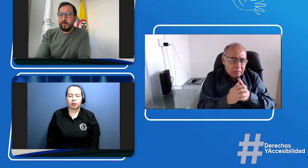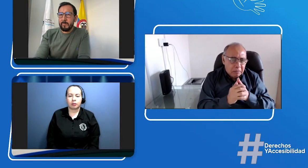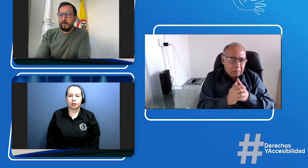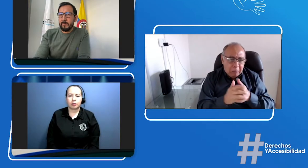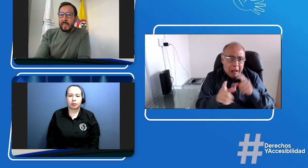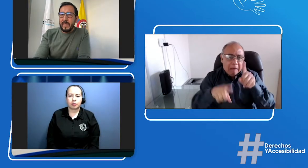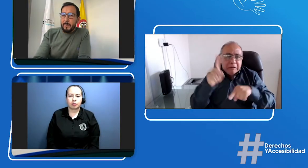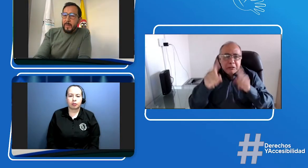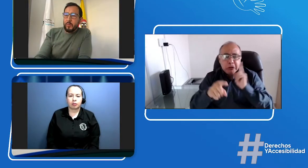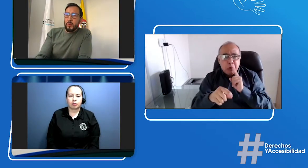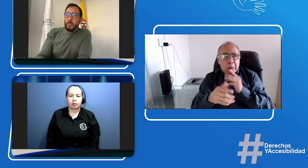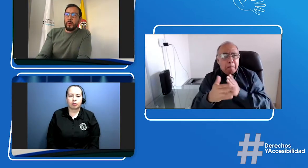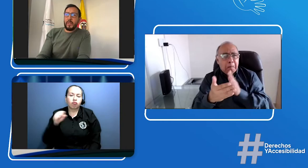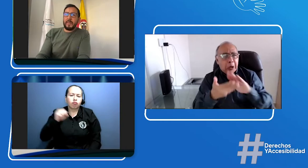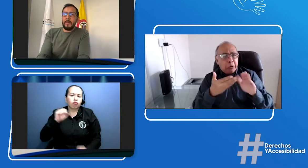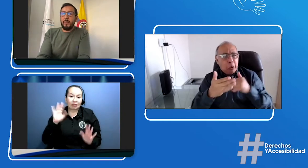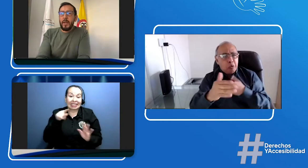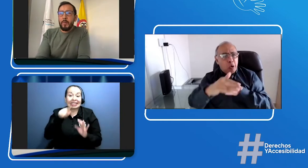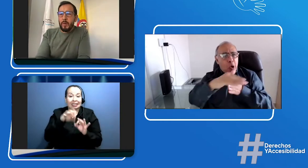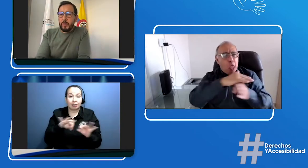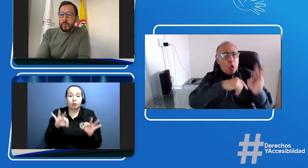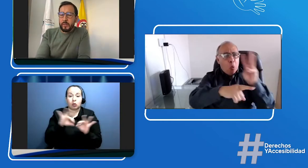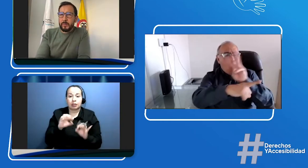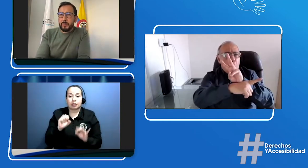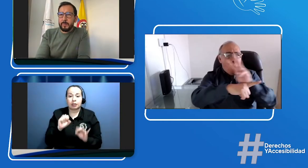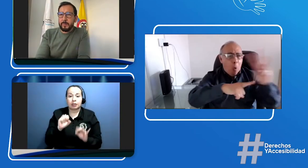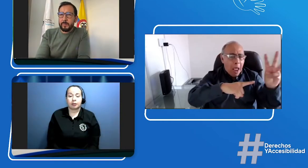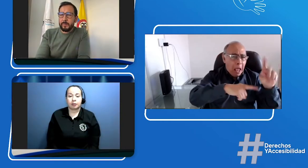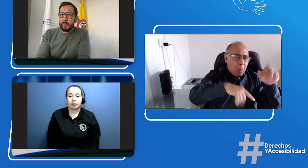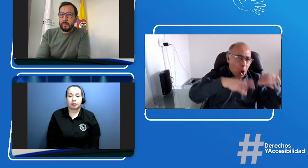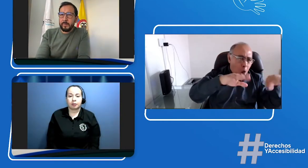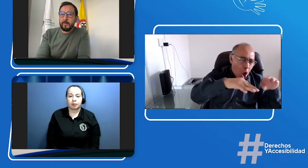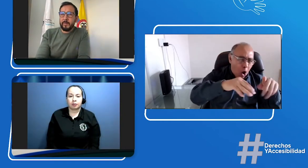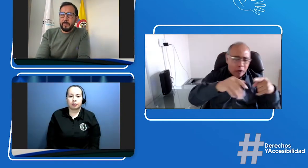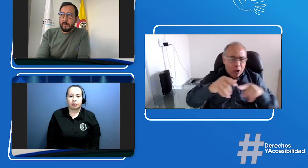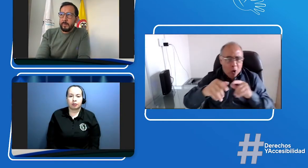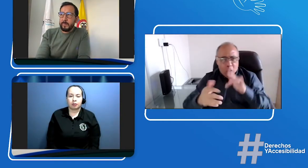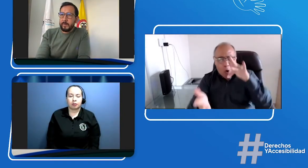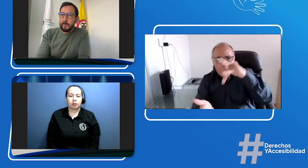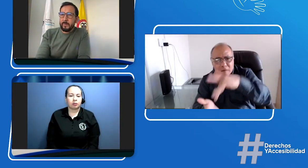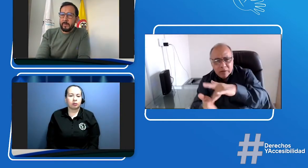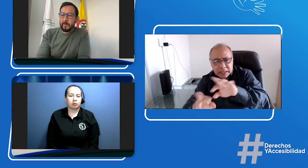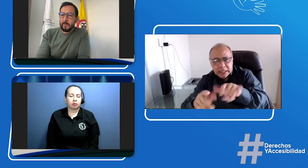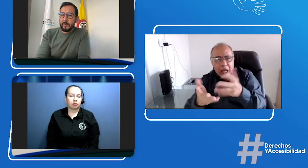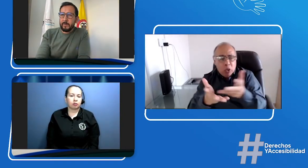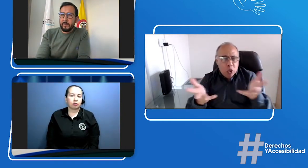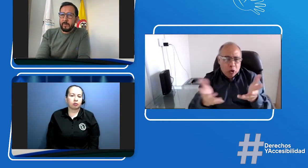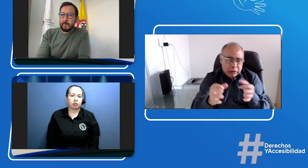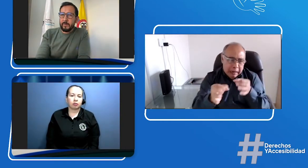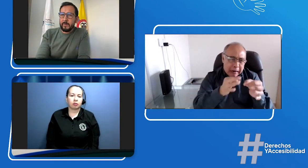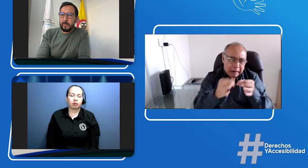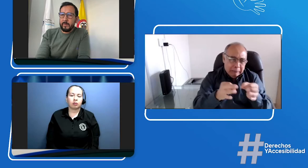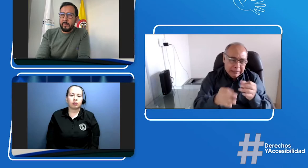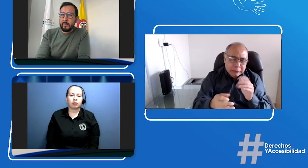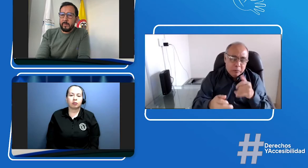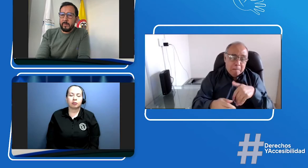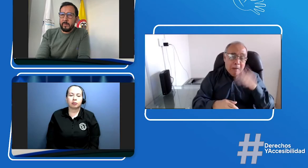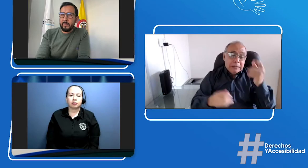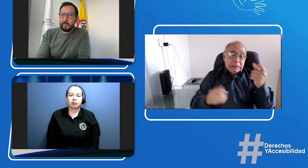Sí, eso es muy importante. Porque algunos todavía como que no lo saben, cree que es en la web, o tú dices, no, presencial,